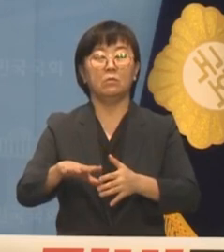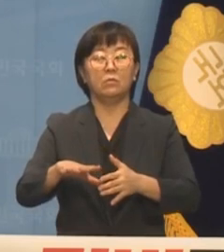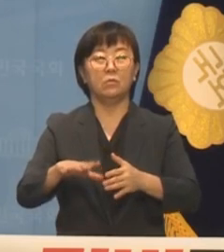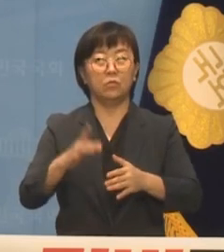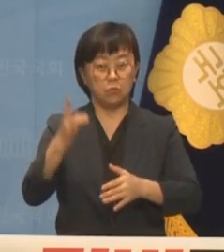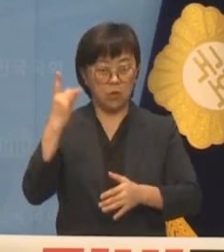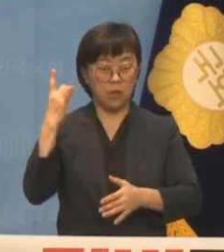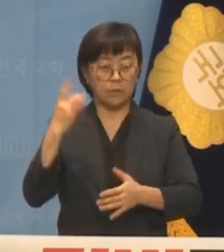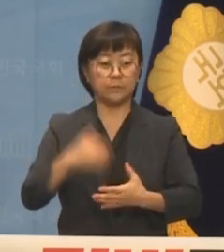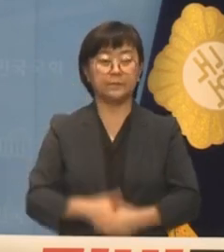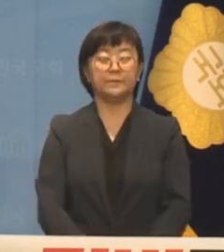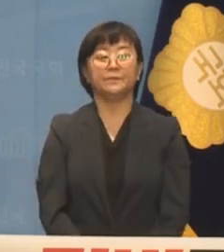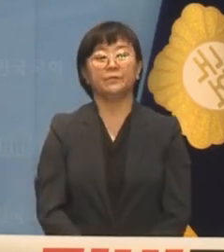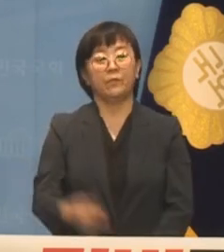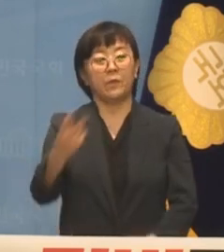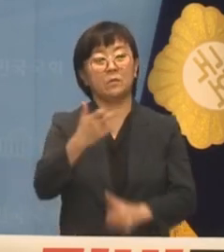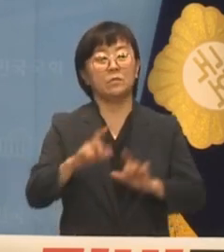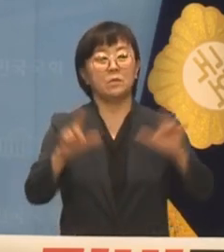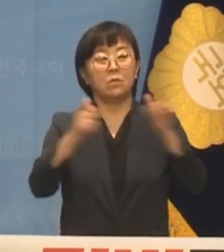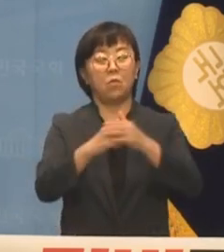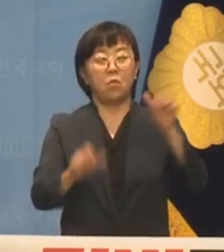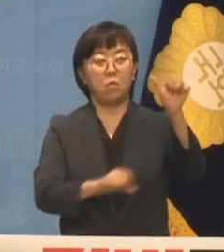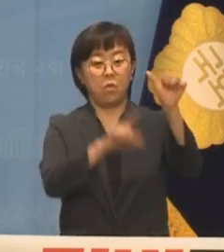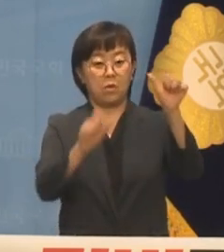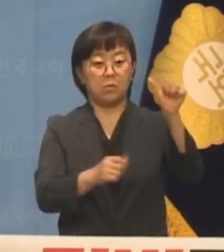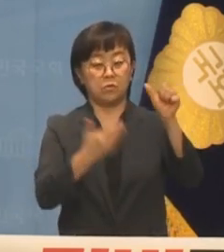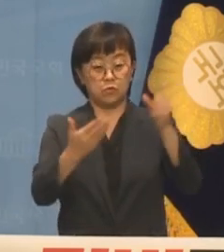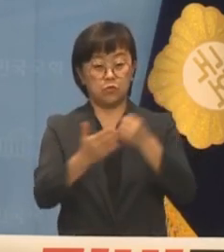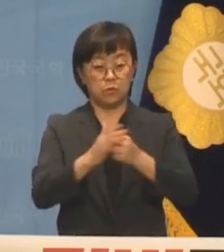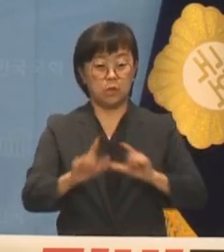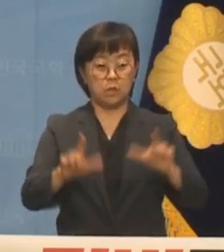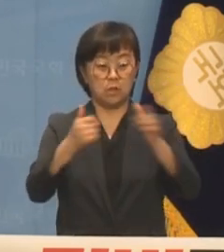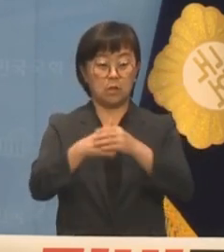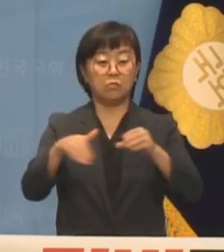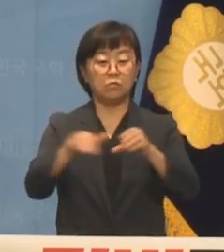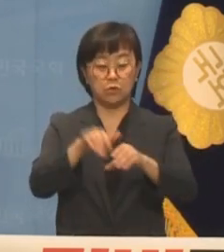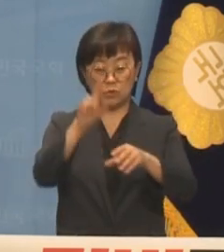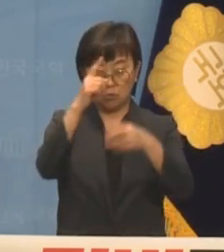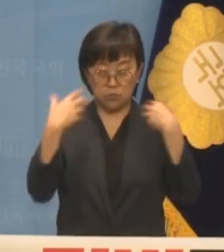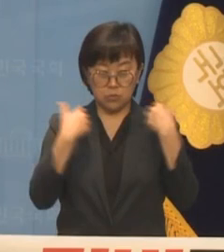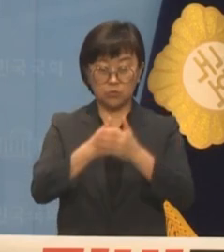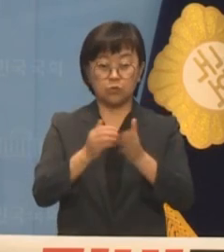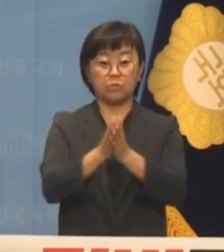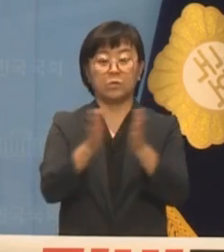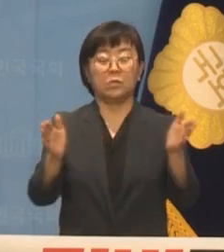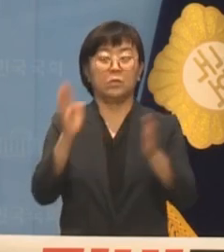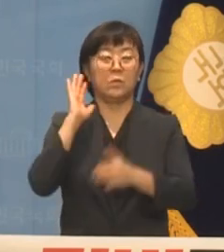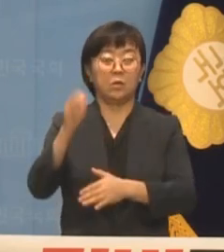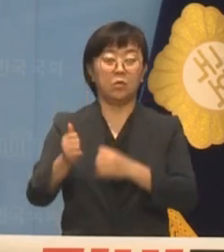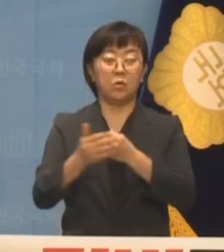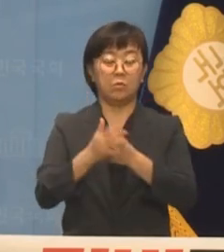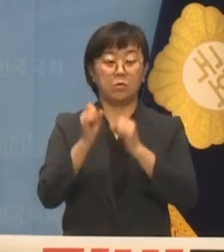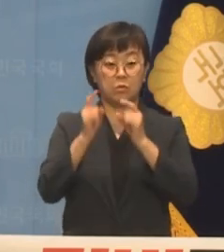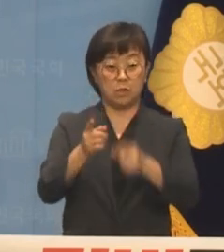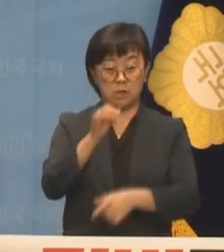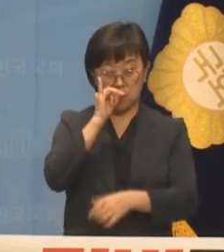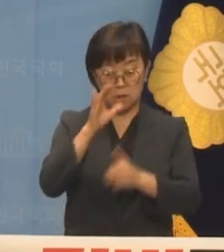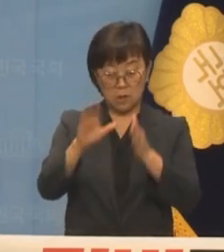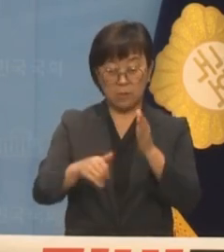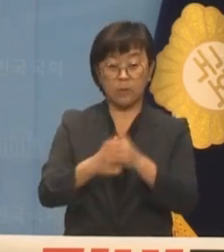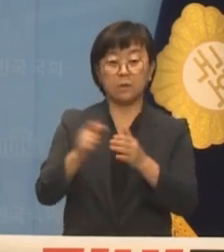2017년 5월 9일 문재인 정권 출범 후에 대통령은 기회에 있을 때마다